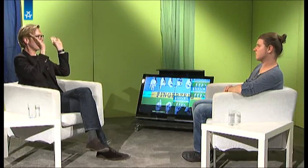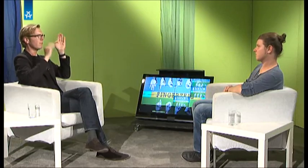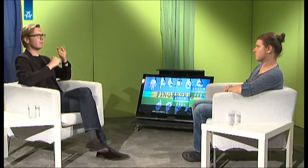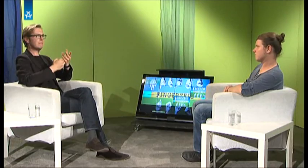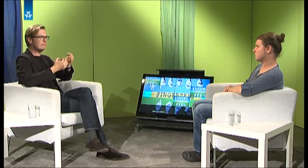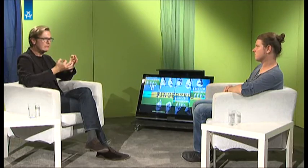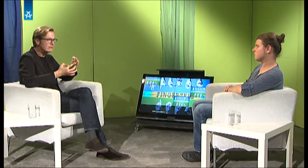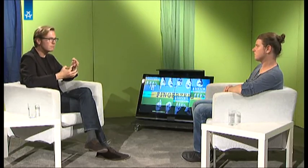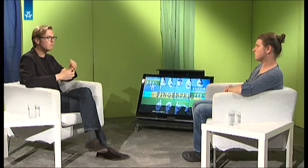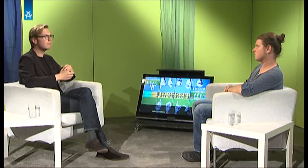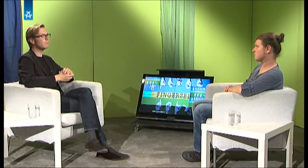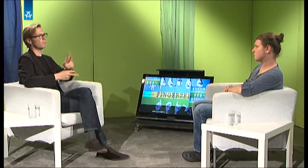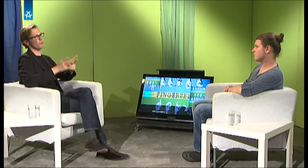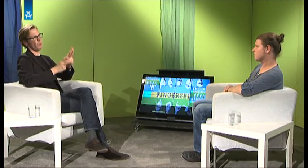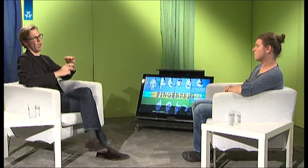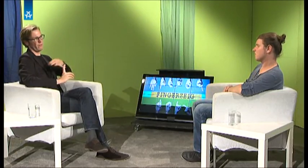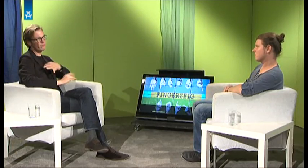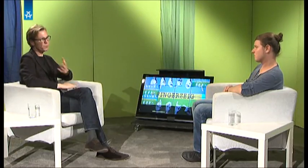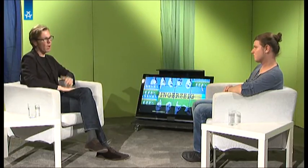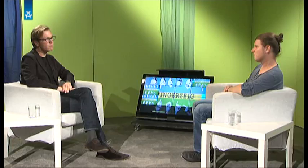Taubelehrer an Regelschulen bringt oder an hörende Schulen bringt.